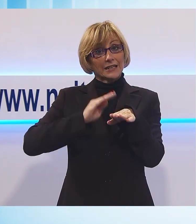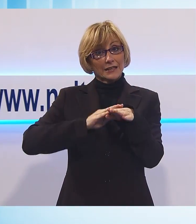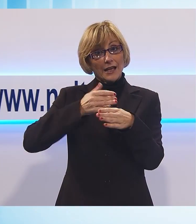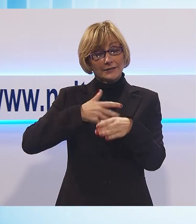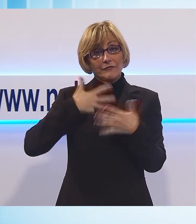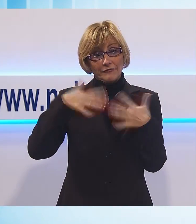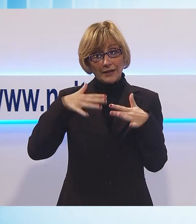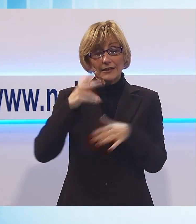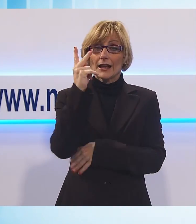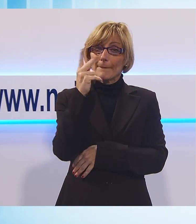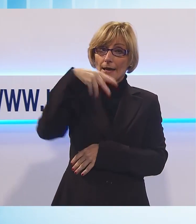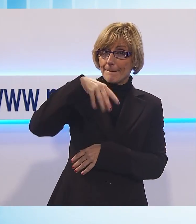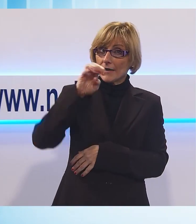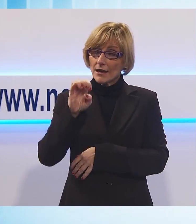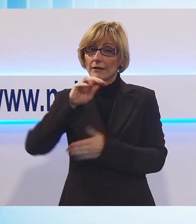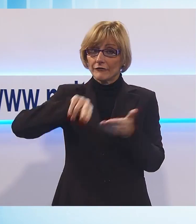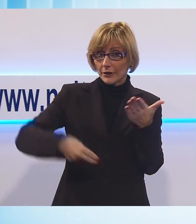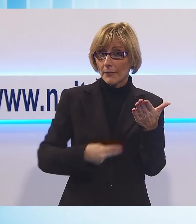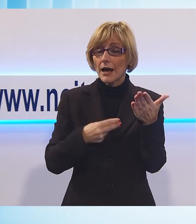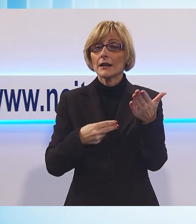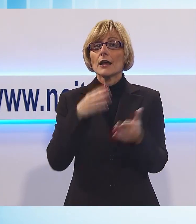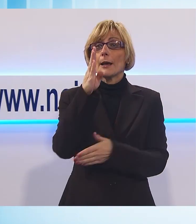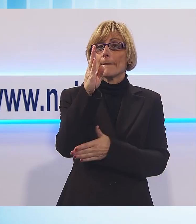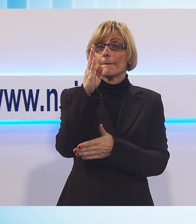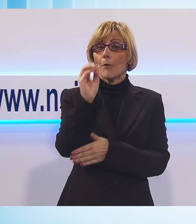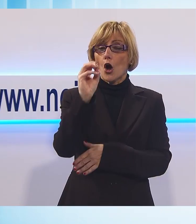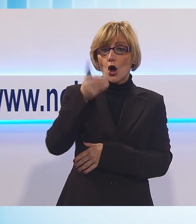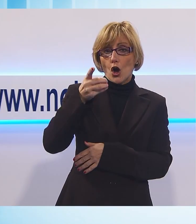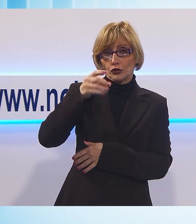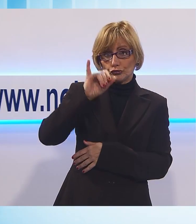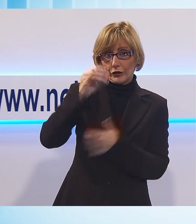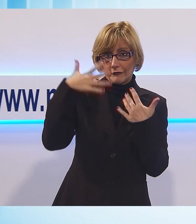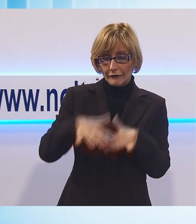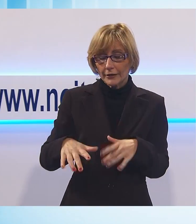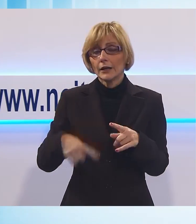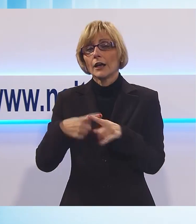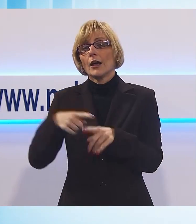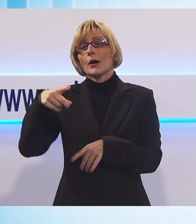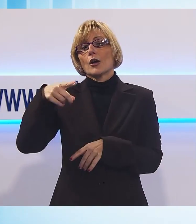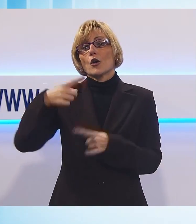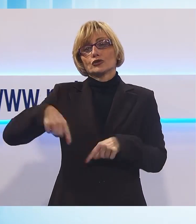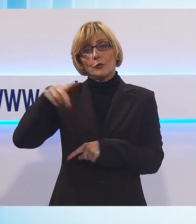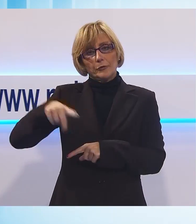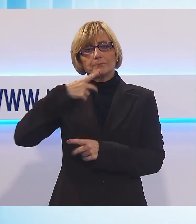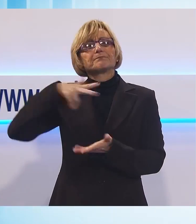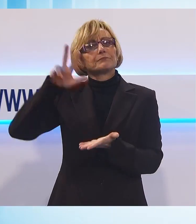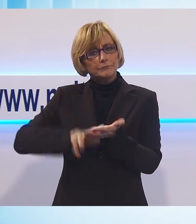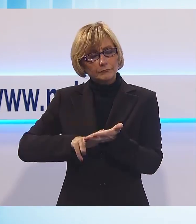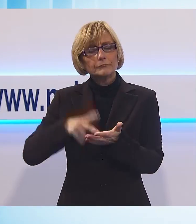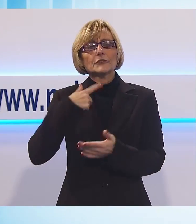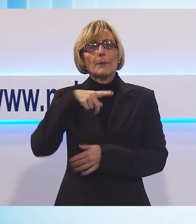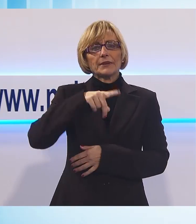su KME firmata dal Consigliere PD Nicola Boggi, approvata dal Consiglio Provinciale di Lucca con i voti favorevoli del Partito